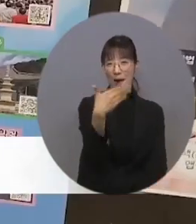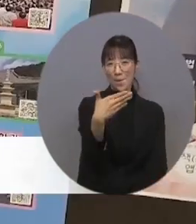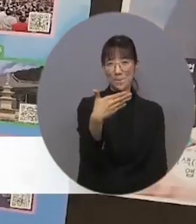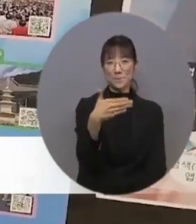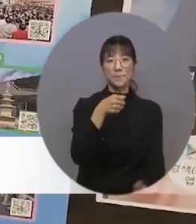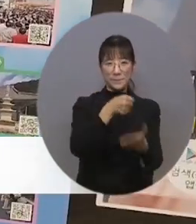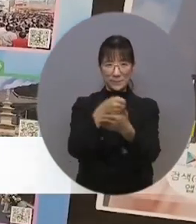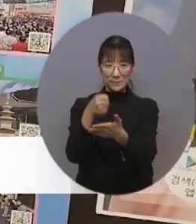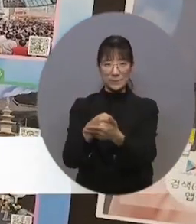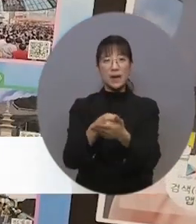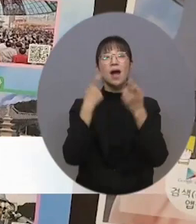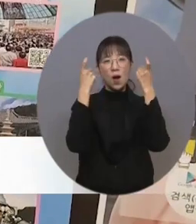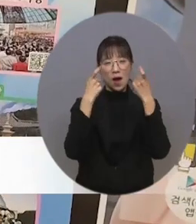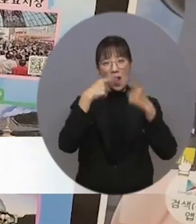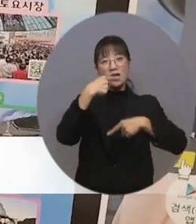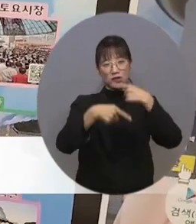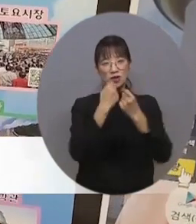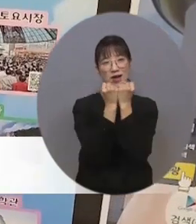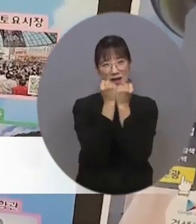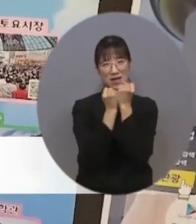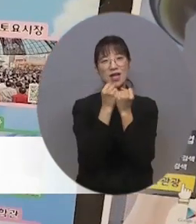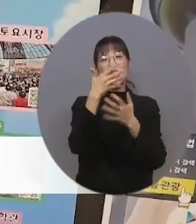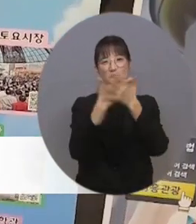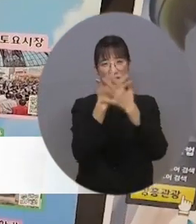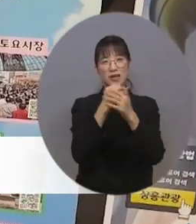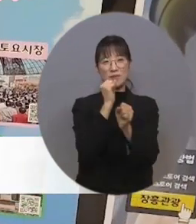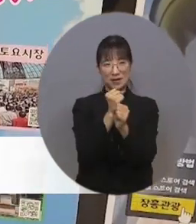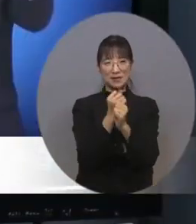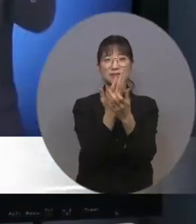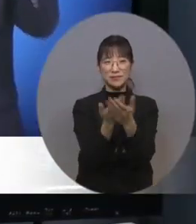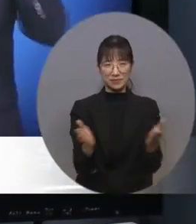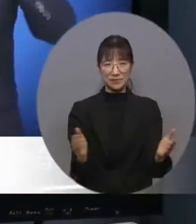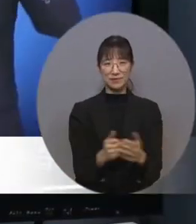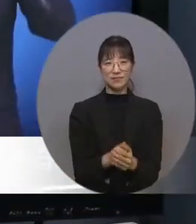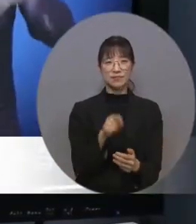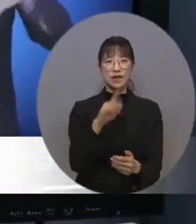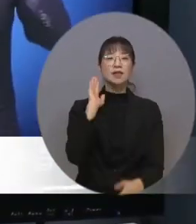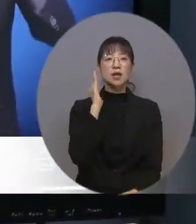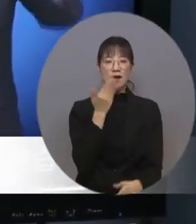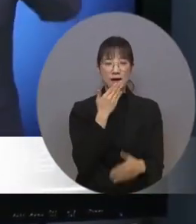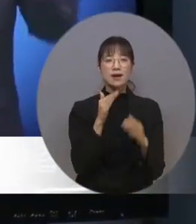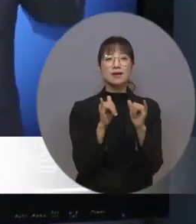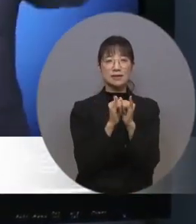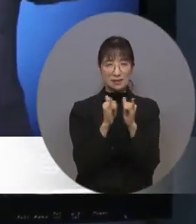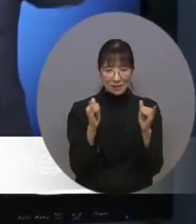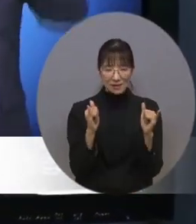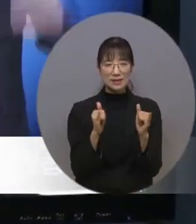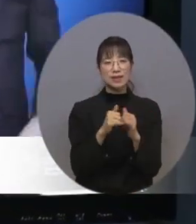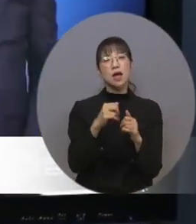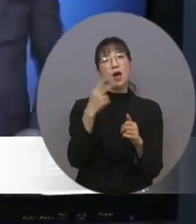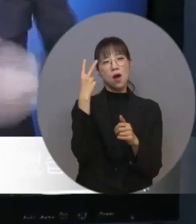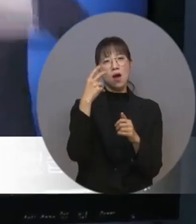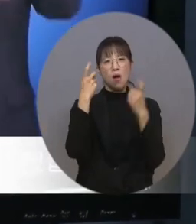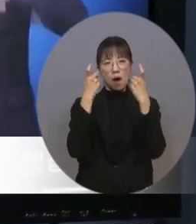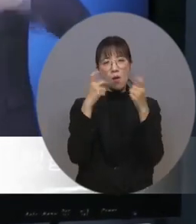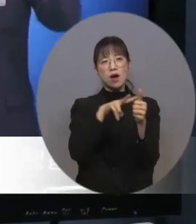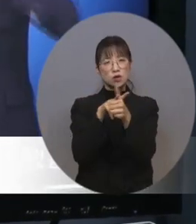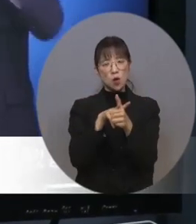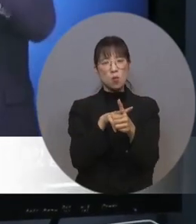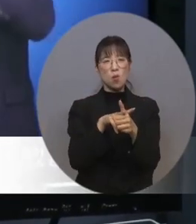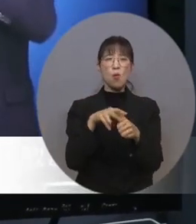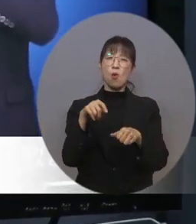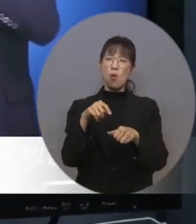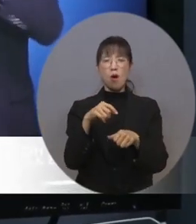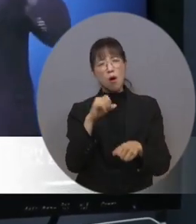관광수어 해설 영상을 만들고 배포했습니다. 이는 청각장애인의 관광정보 접근 불편을 해소하고